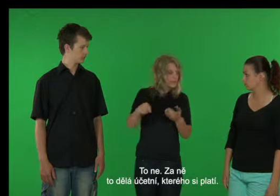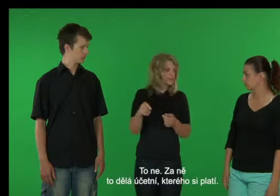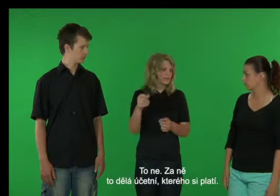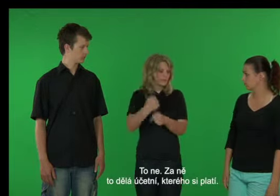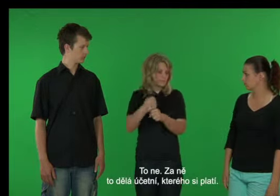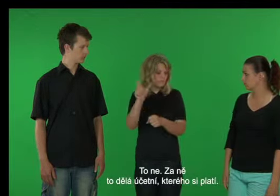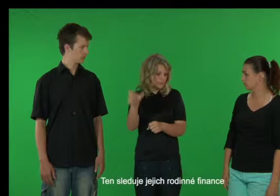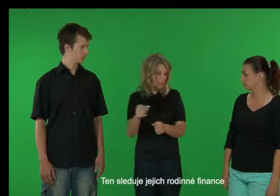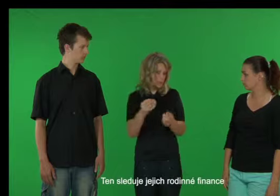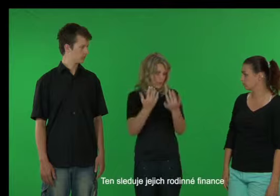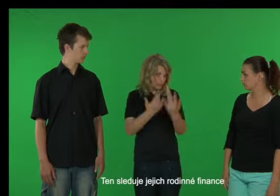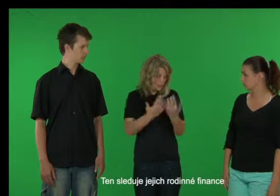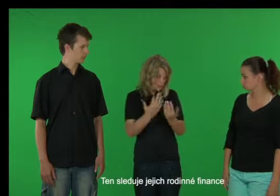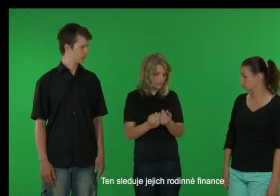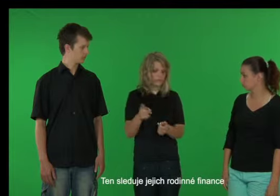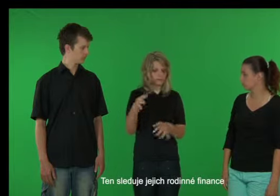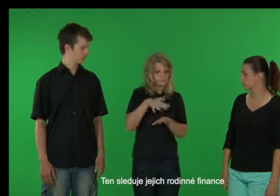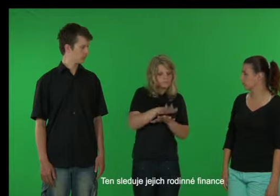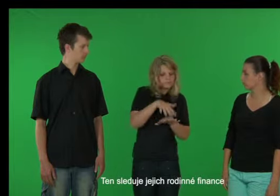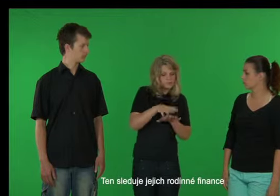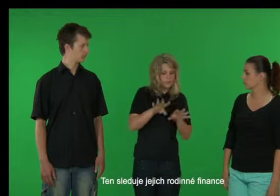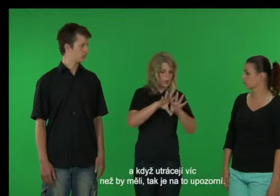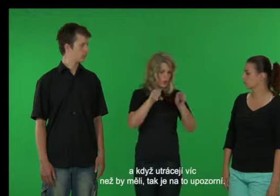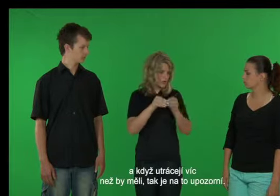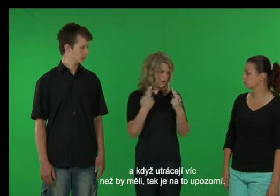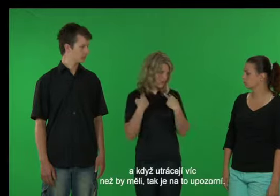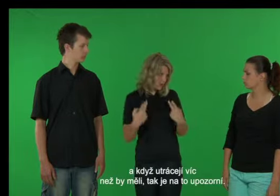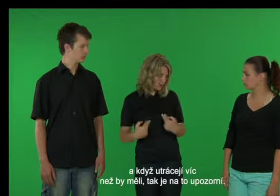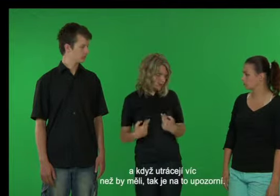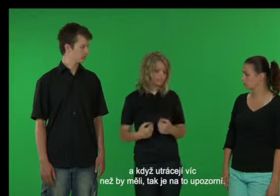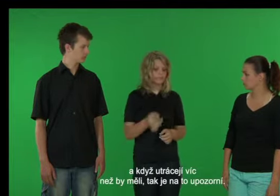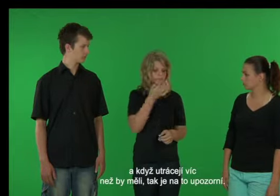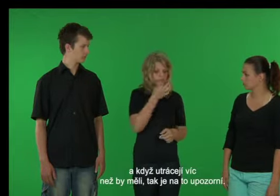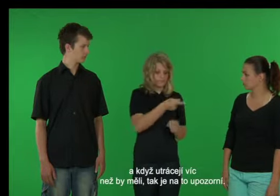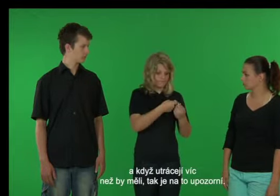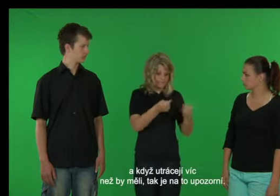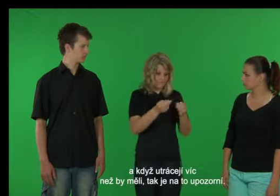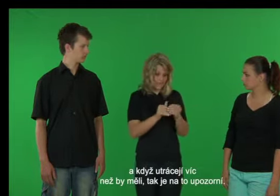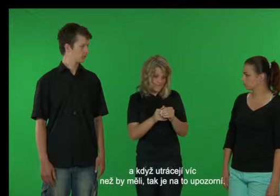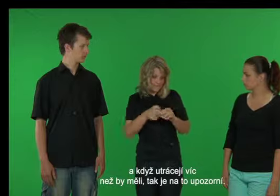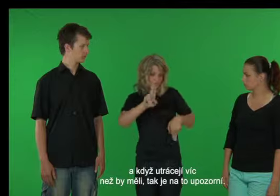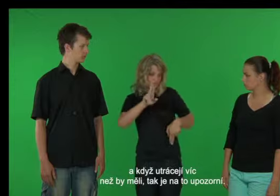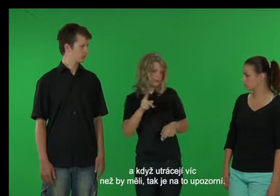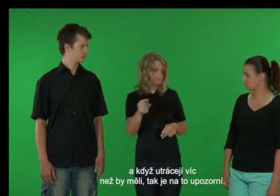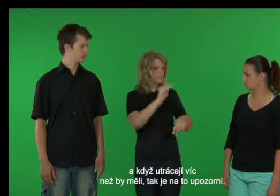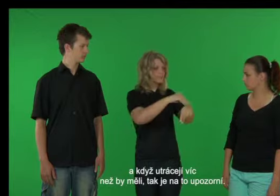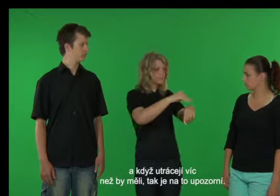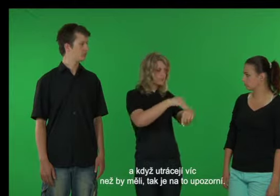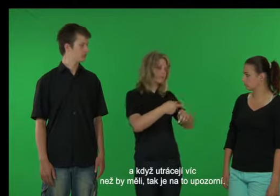Za ně to dělá účetník, které se platí. Ten sleduje jejich rodinné finance a když utrácejí víc, než by měli, tak